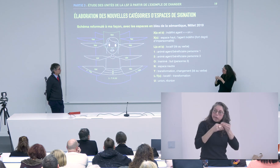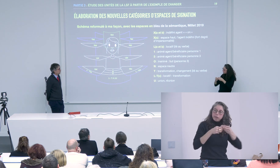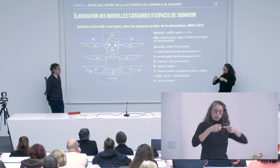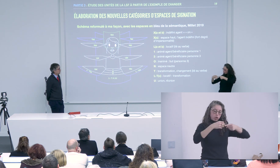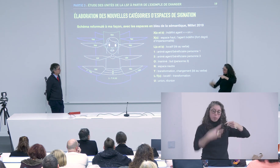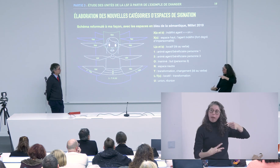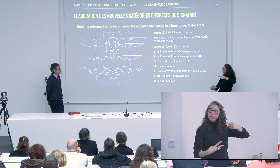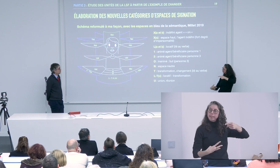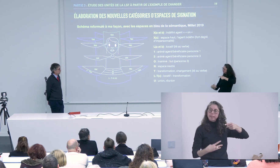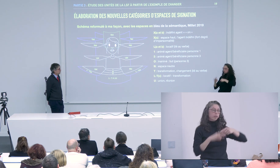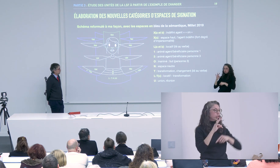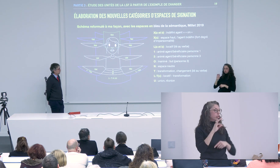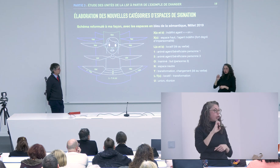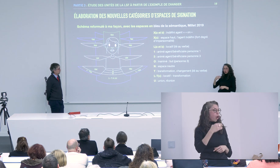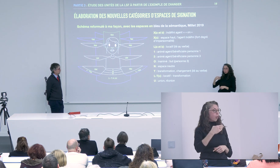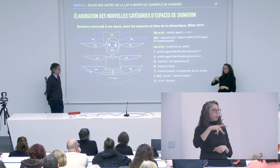espaces